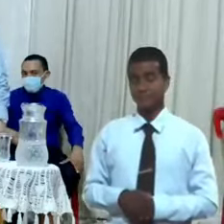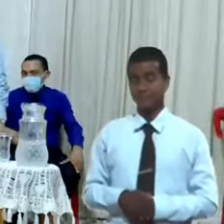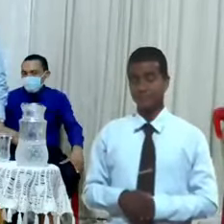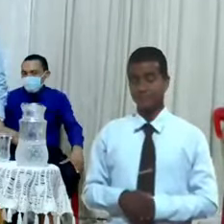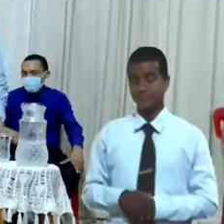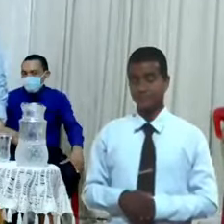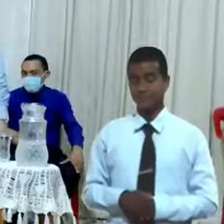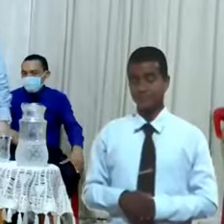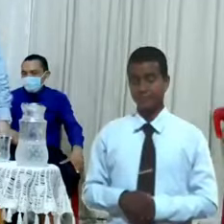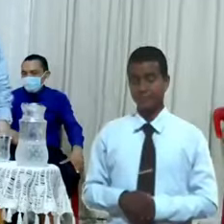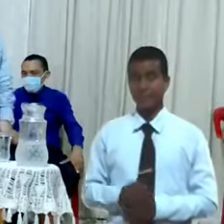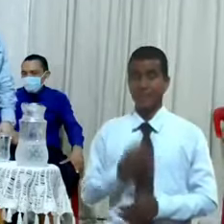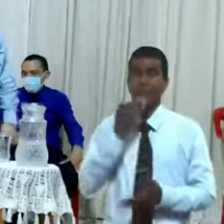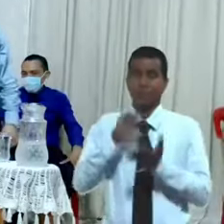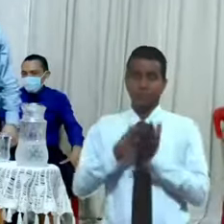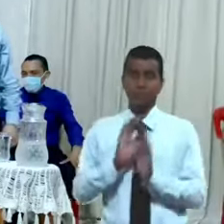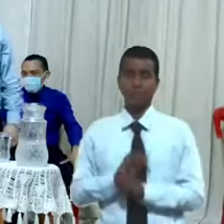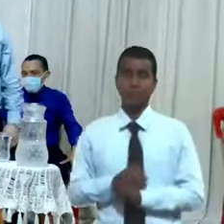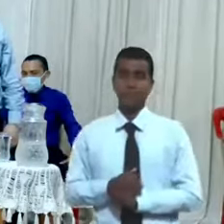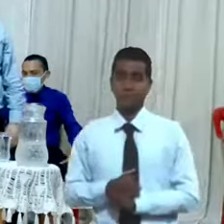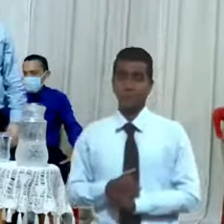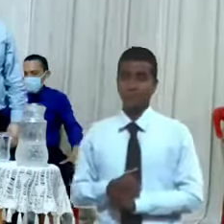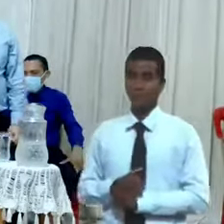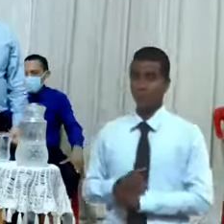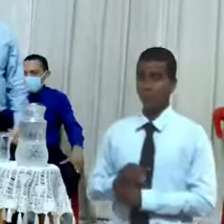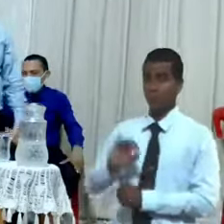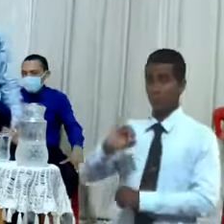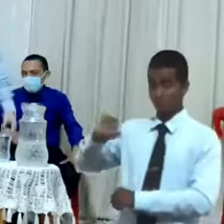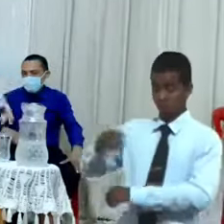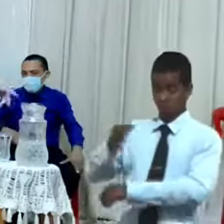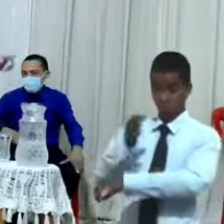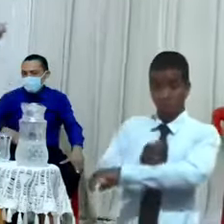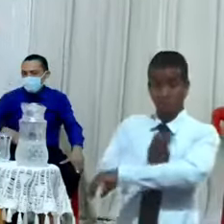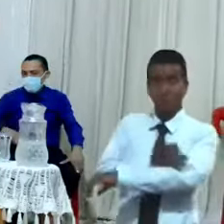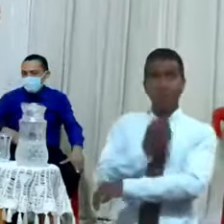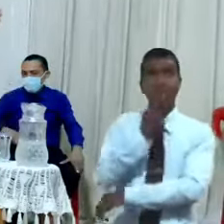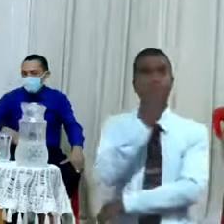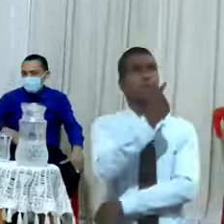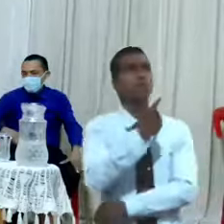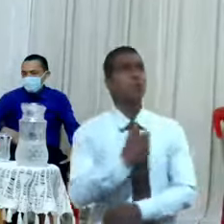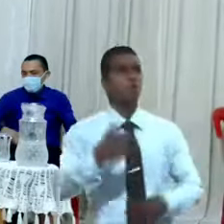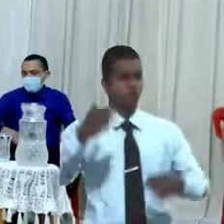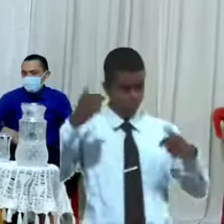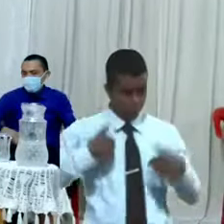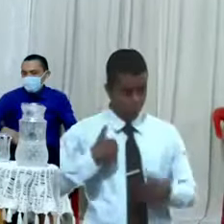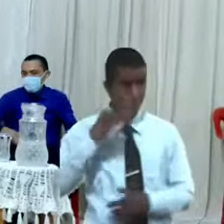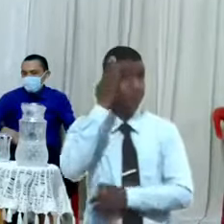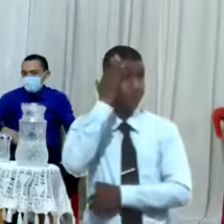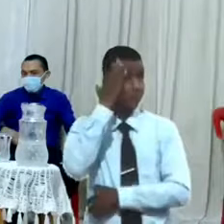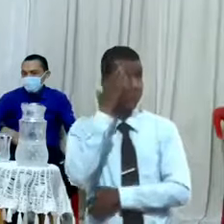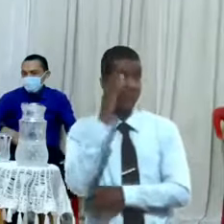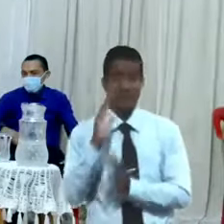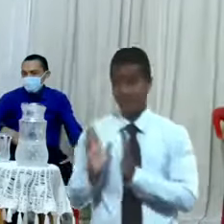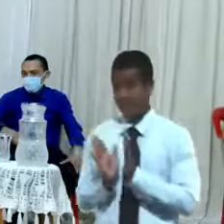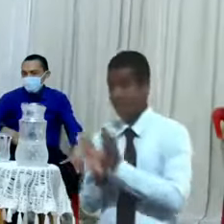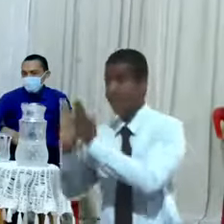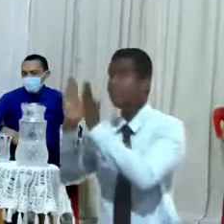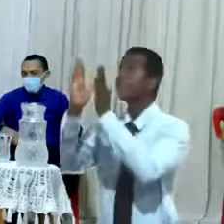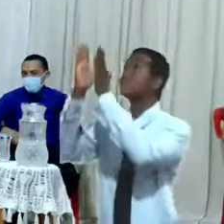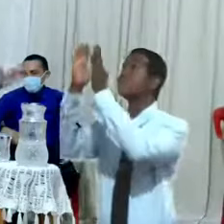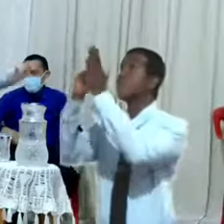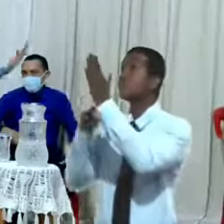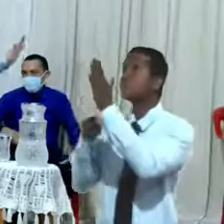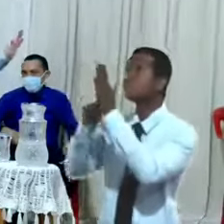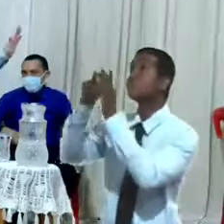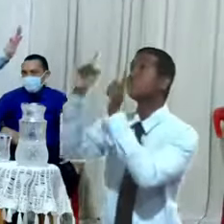dijo Job, Job dijo, si yo supiera el camino para ir donde está Dios, estaba en